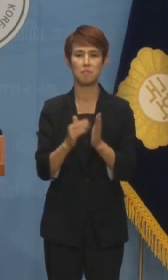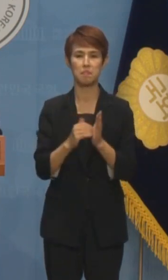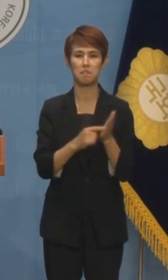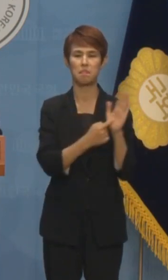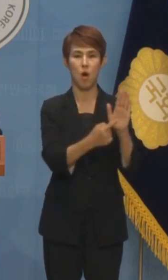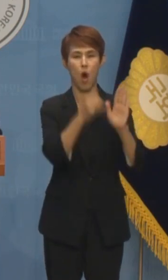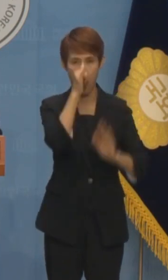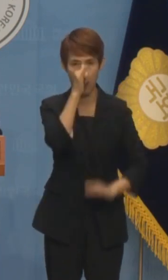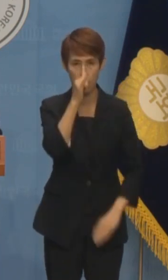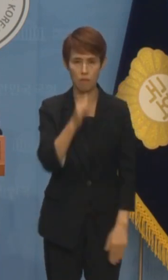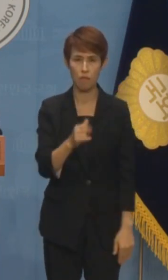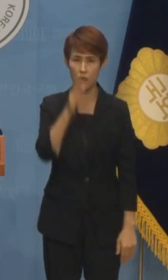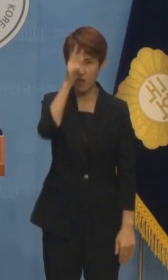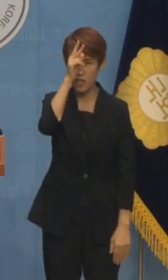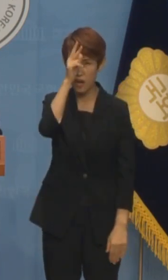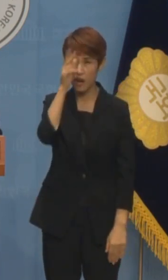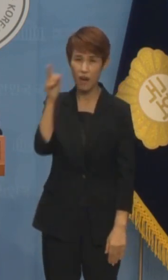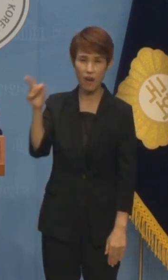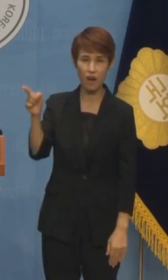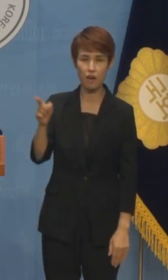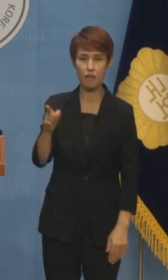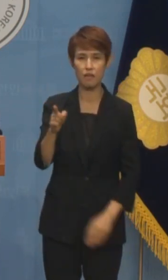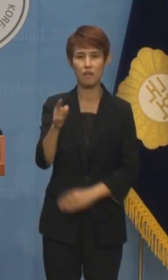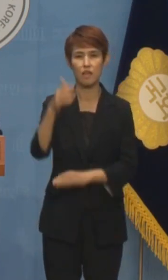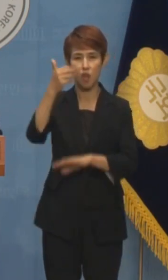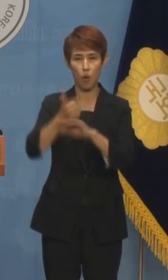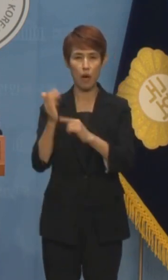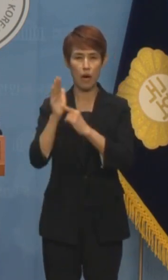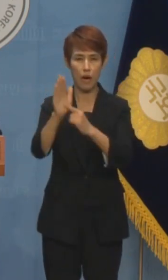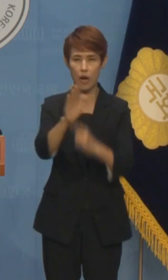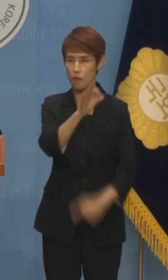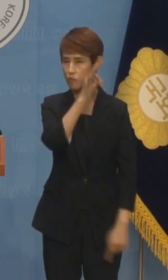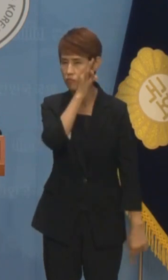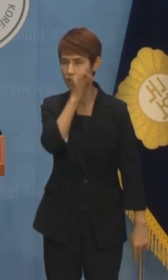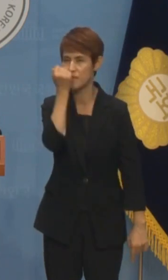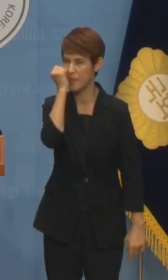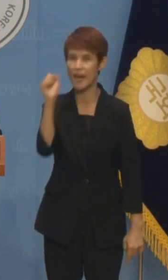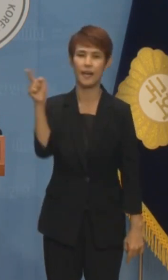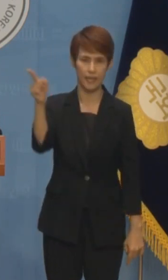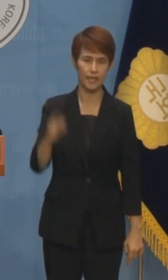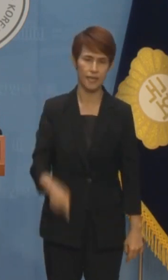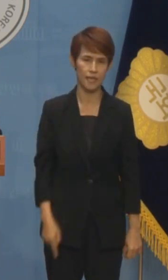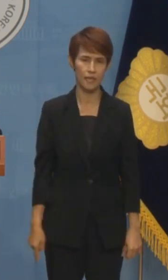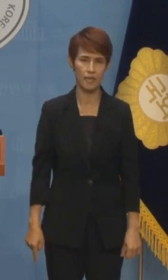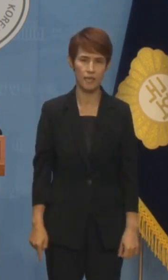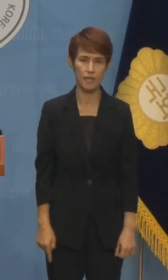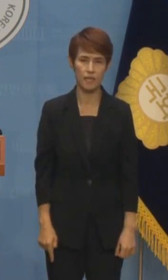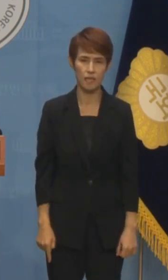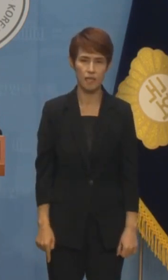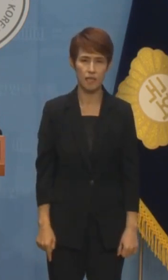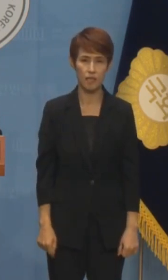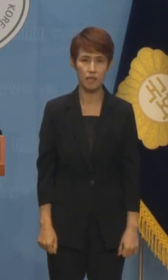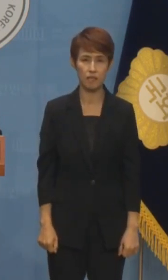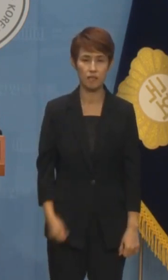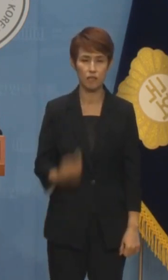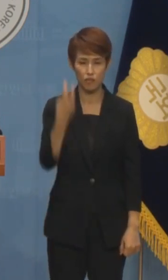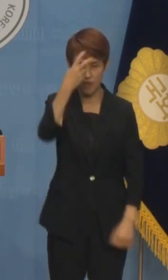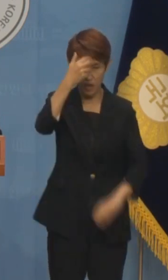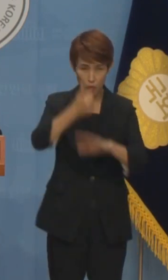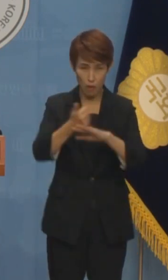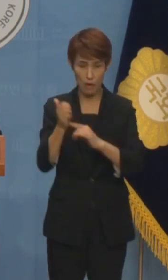이 같은 수사 결과를 부끄러워한다는 방증입니다. 이런 꼬리 자르기 수사 결과로는